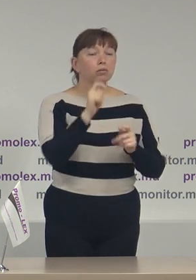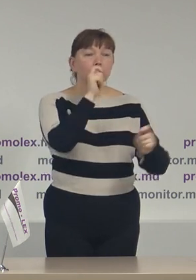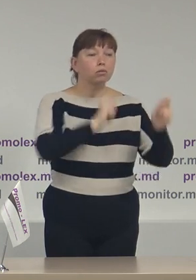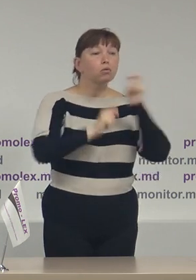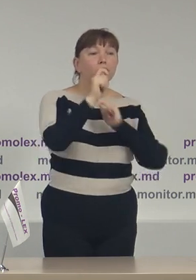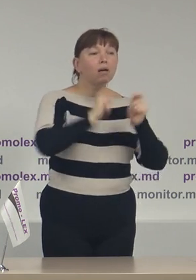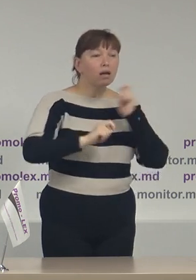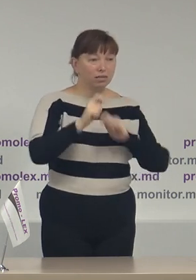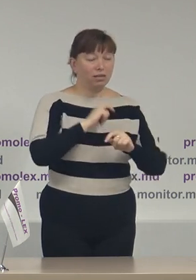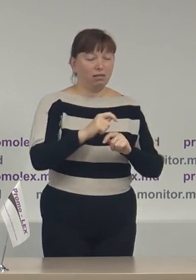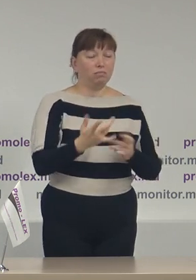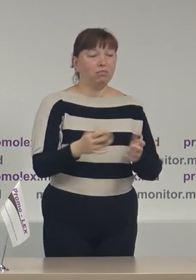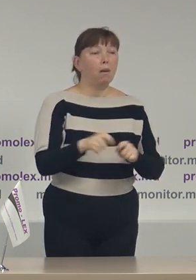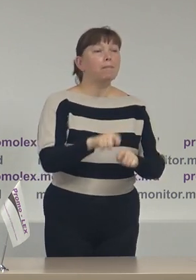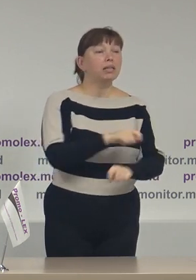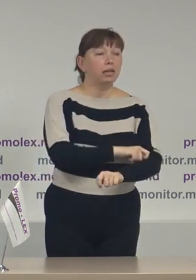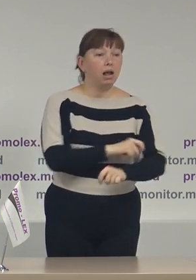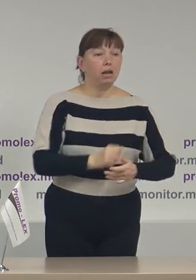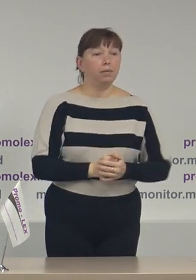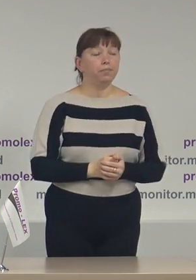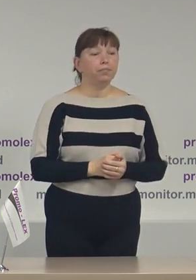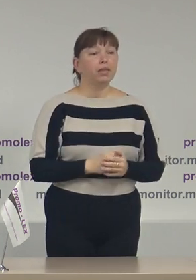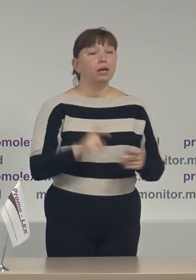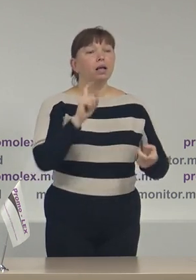materiale. Legat de